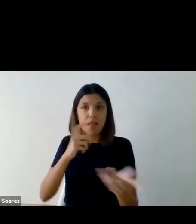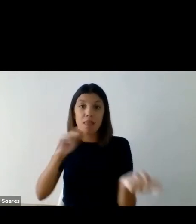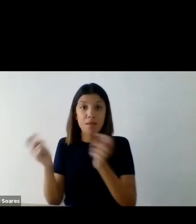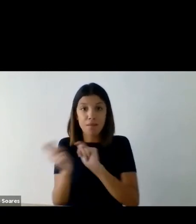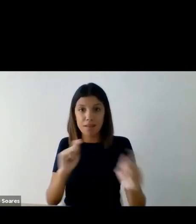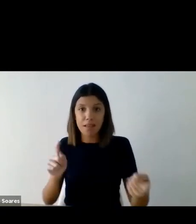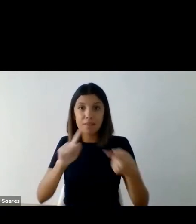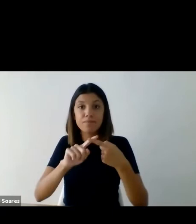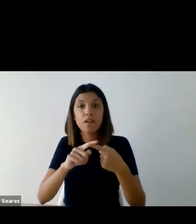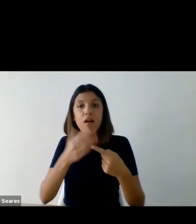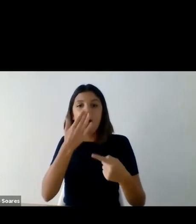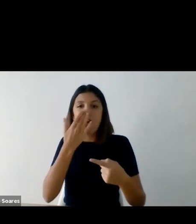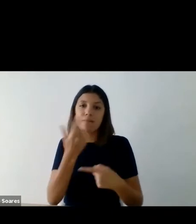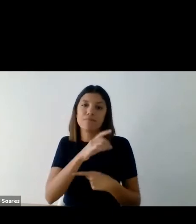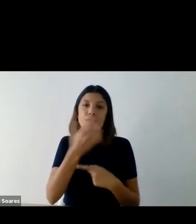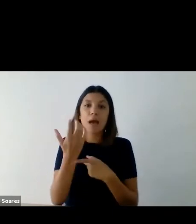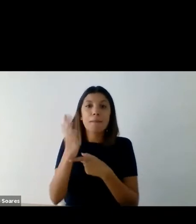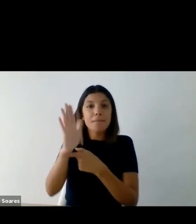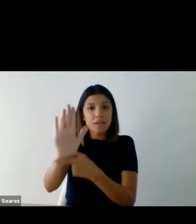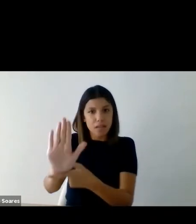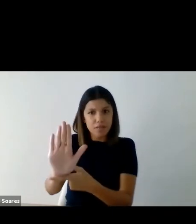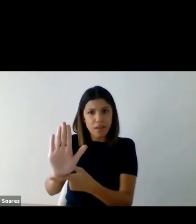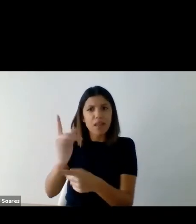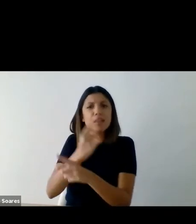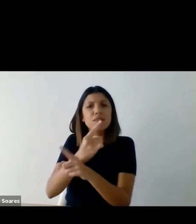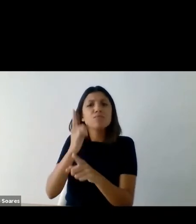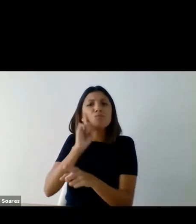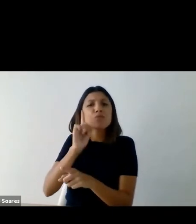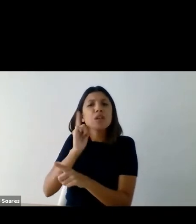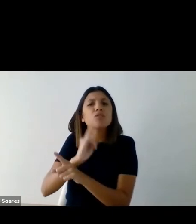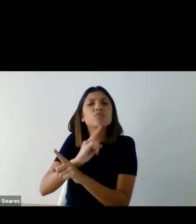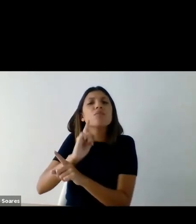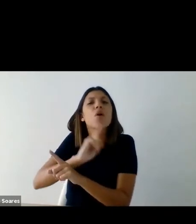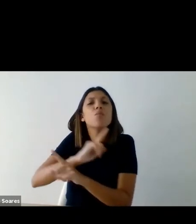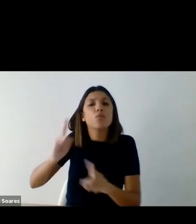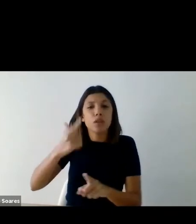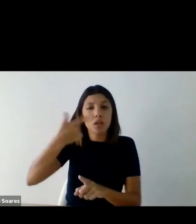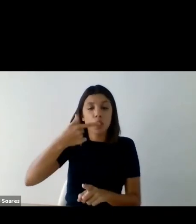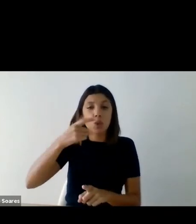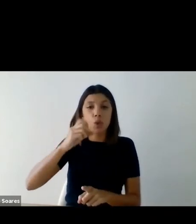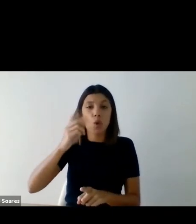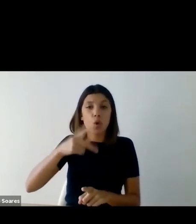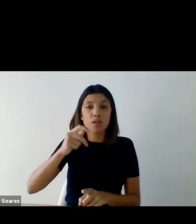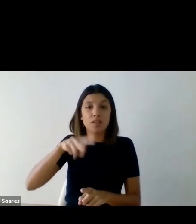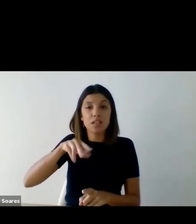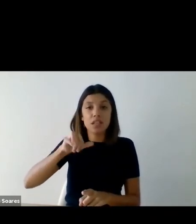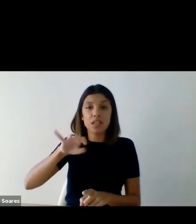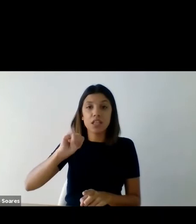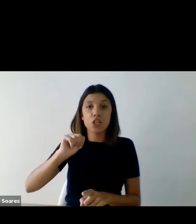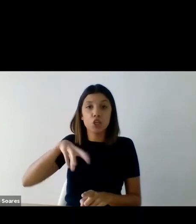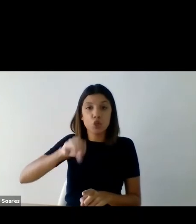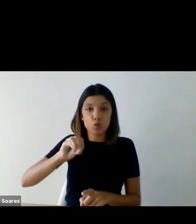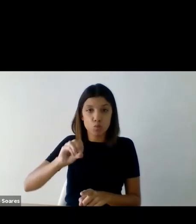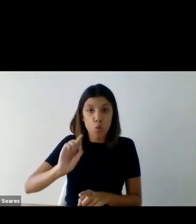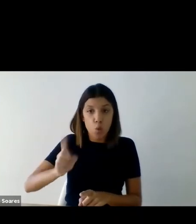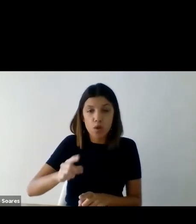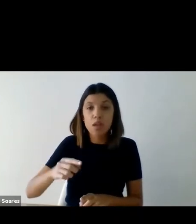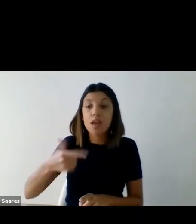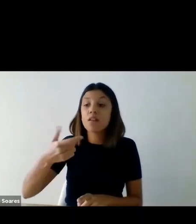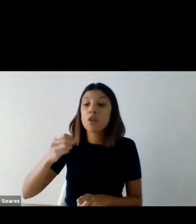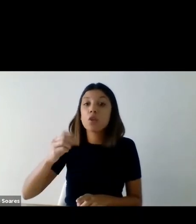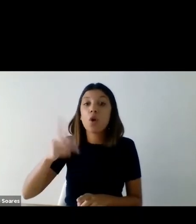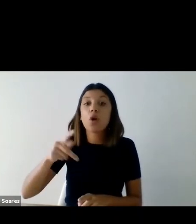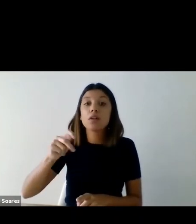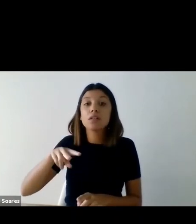Representatividade, porque importa. Toquenismo, como evitá-lo, sendo que toquenismo é a prática